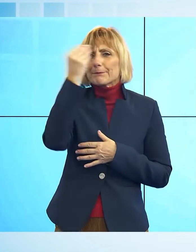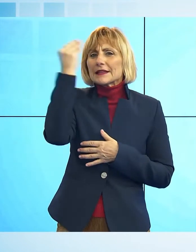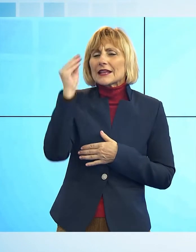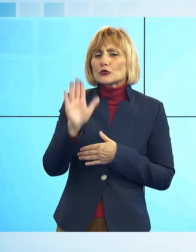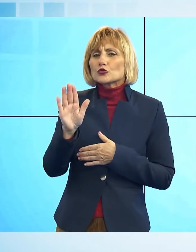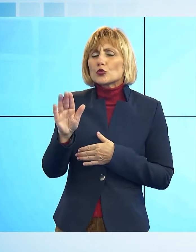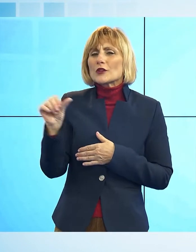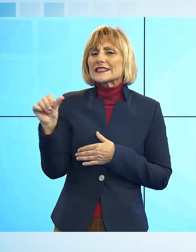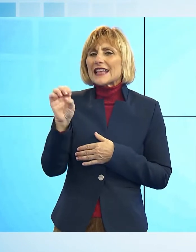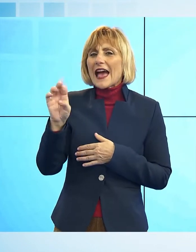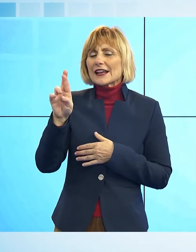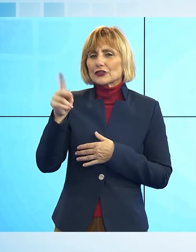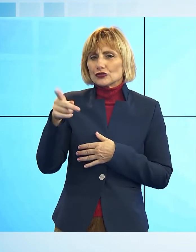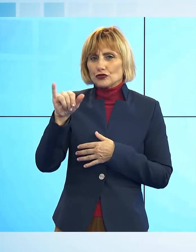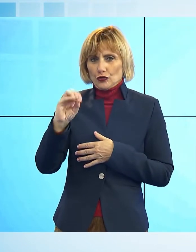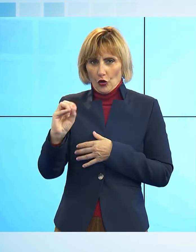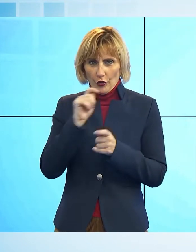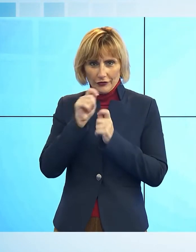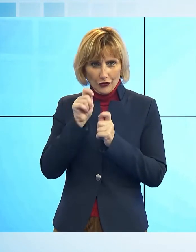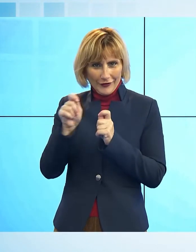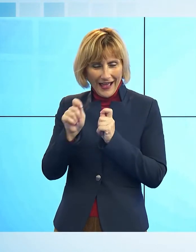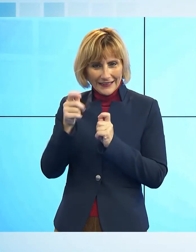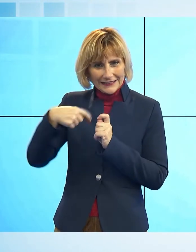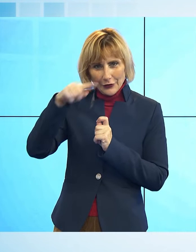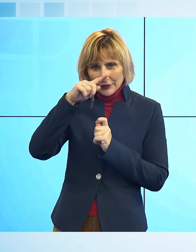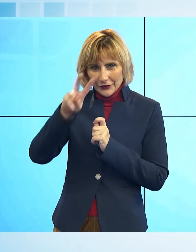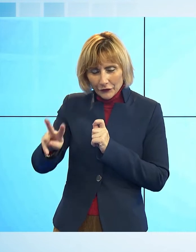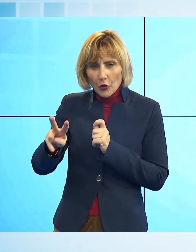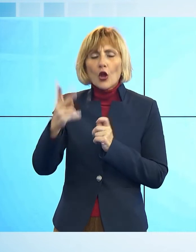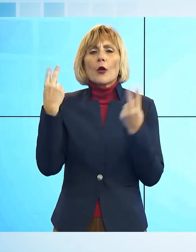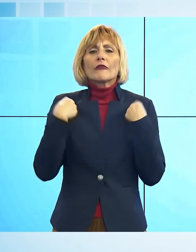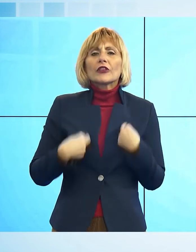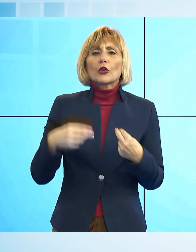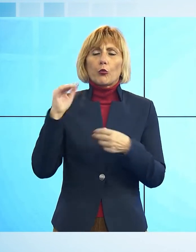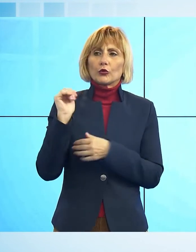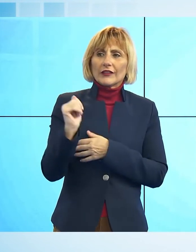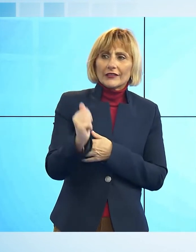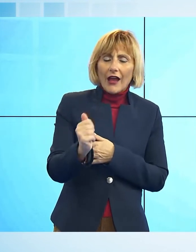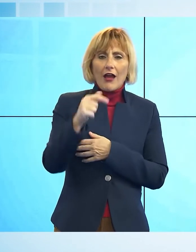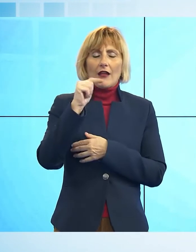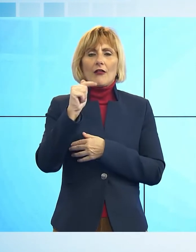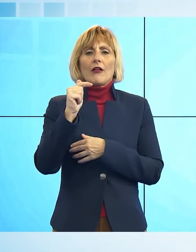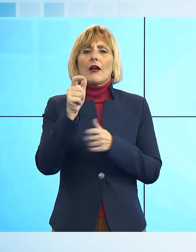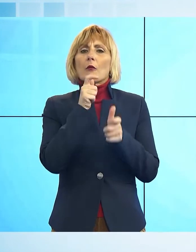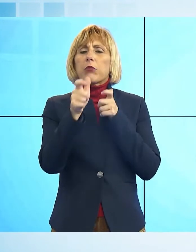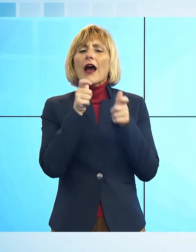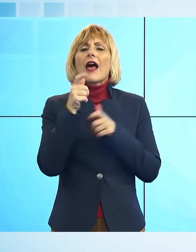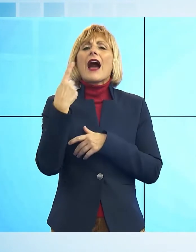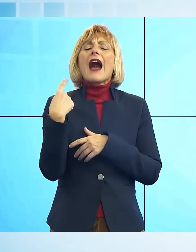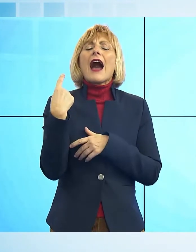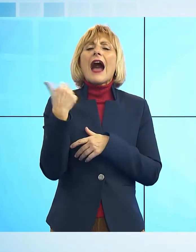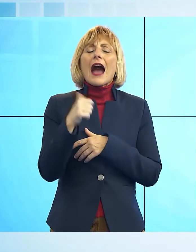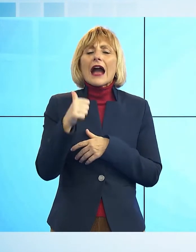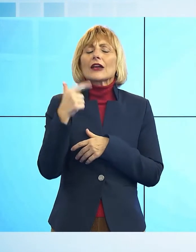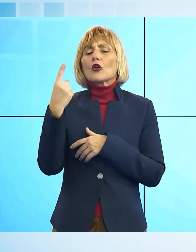tanti degli aspetti della nostra vita quotidiana. In questo caso si parla tanto anche di teologia, della tua